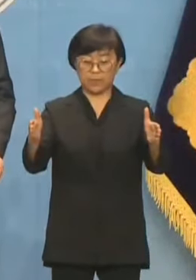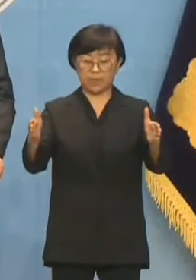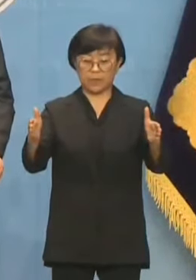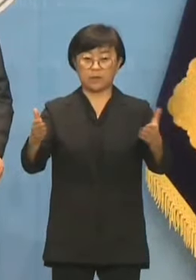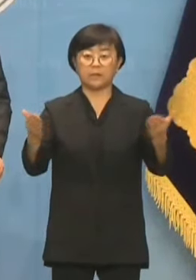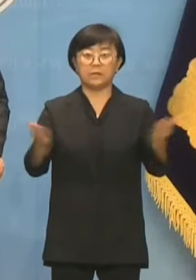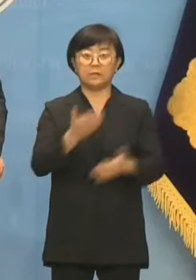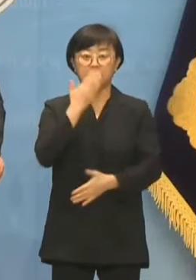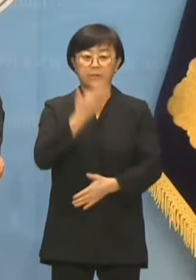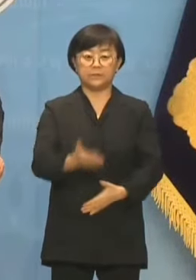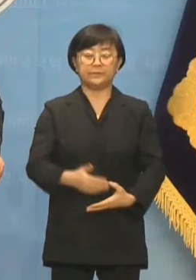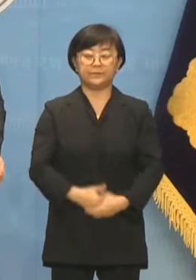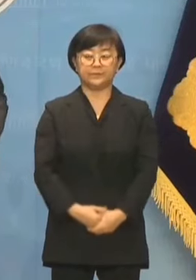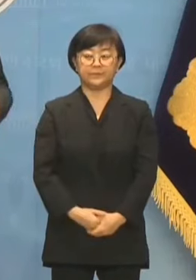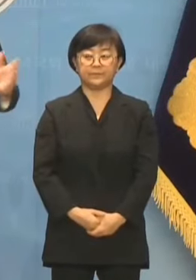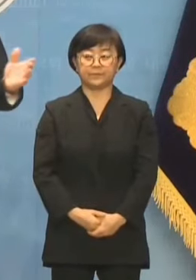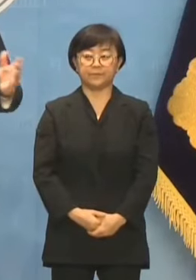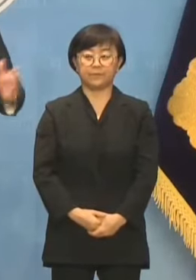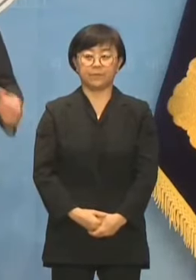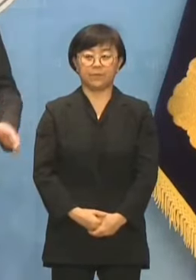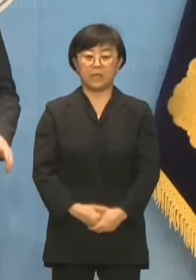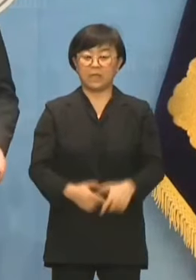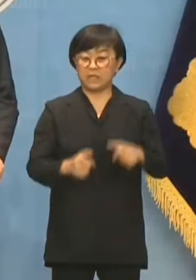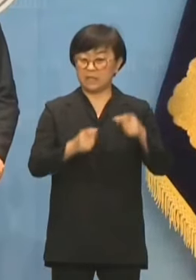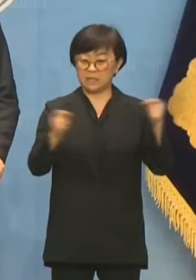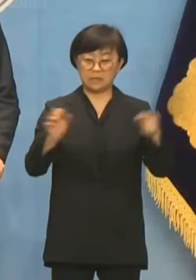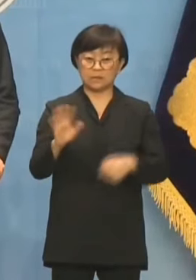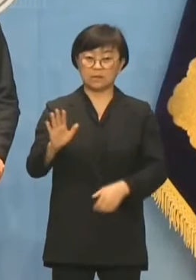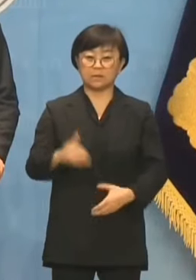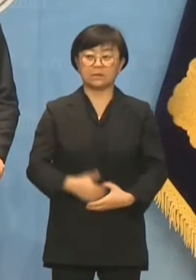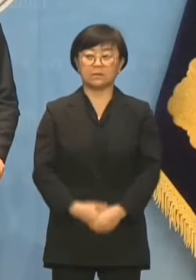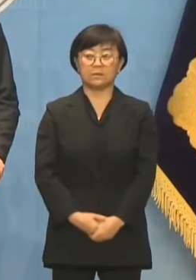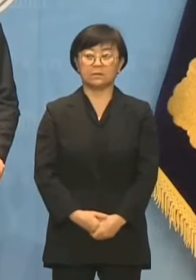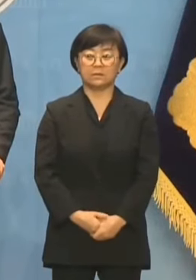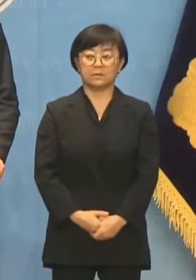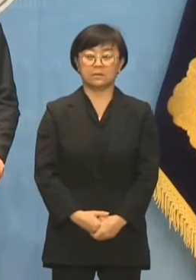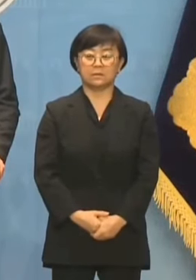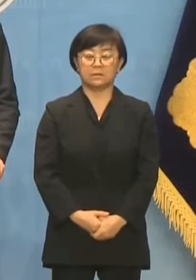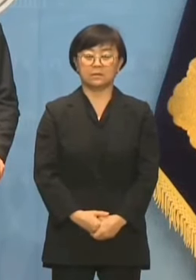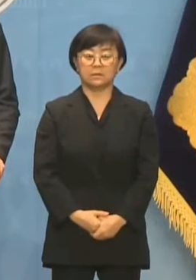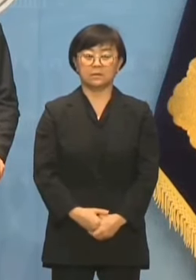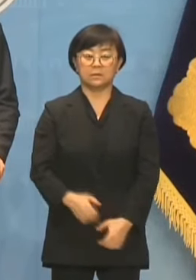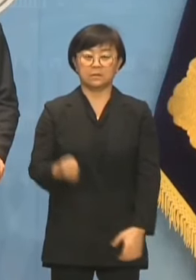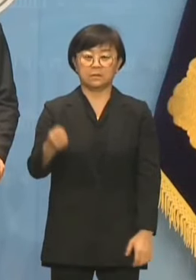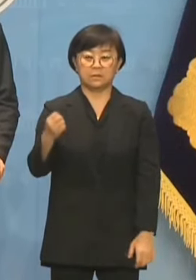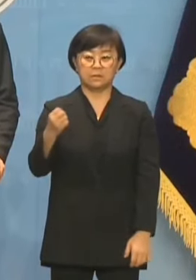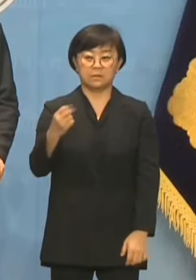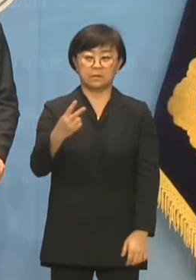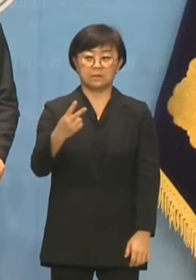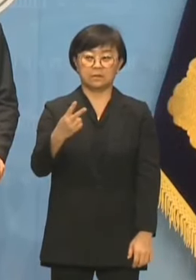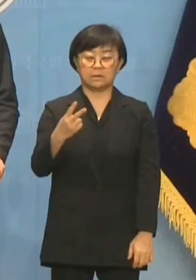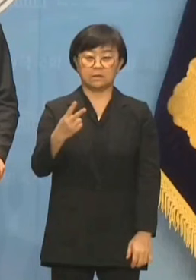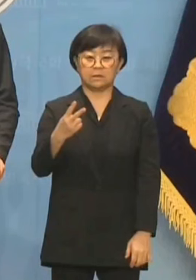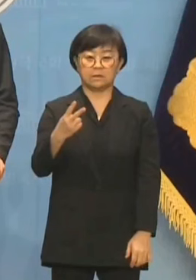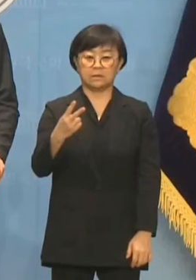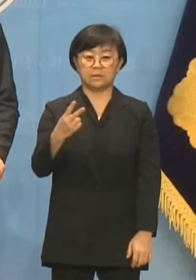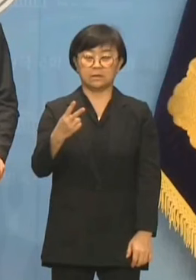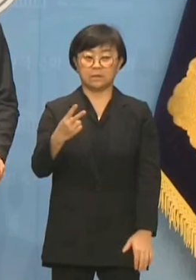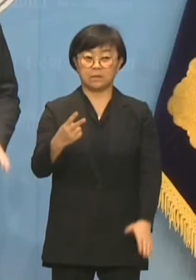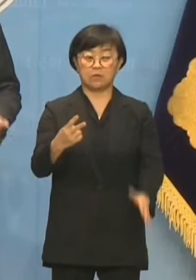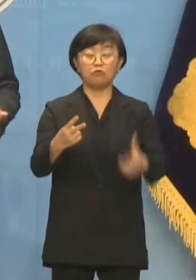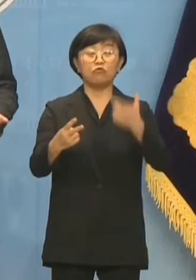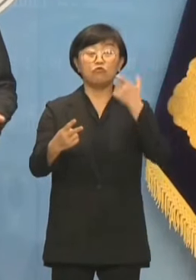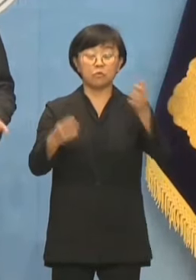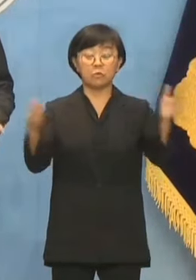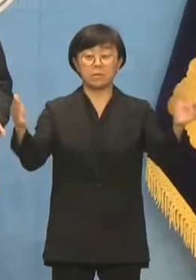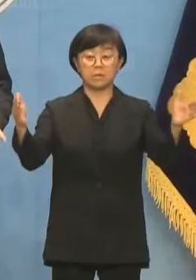일을 하게 될 건데 긴 시간이 아닙니다. 그리고 이제 그걸로 막을 내려야